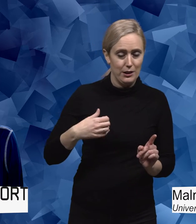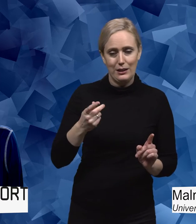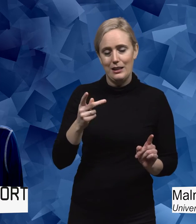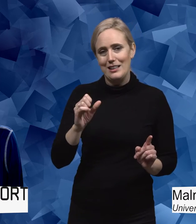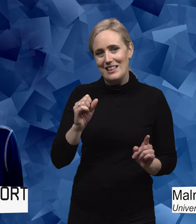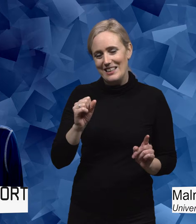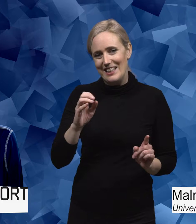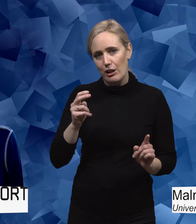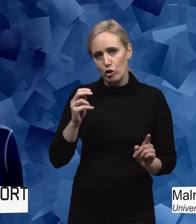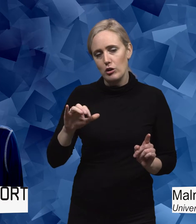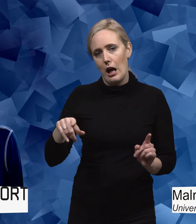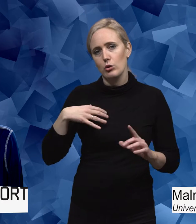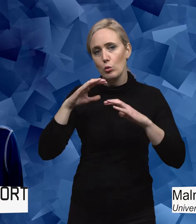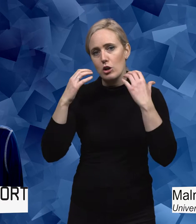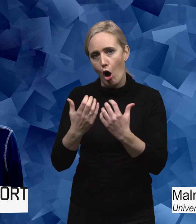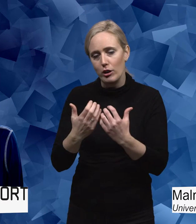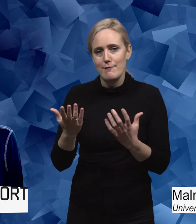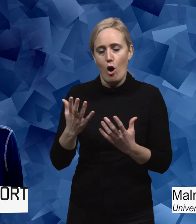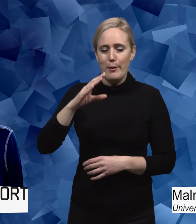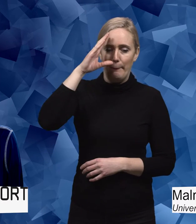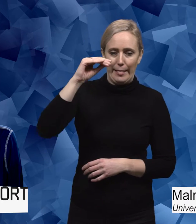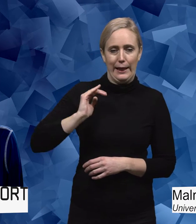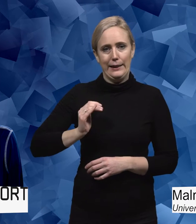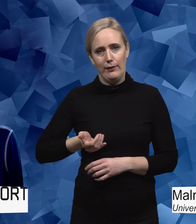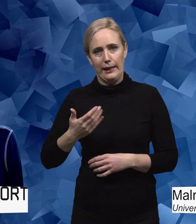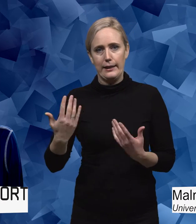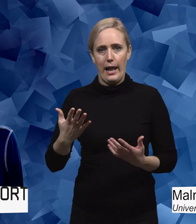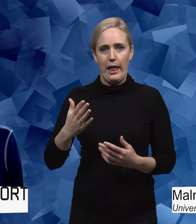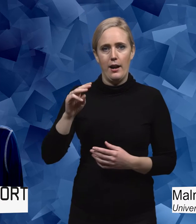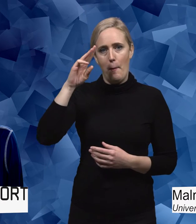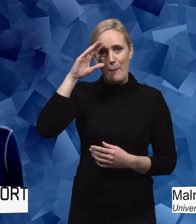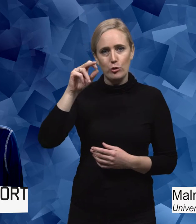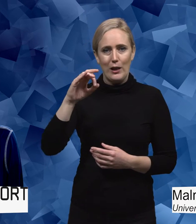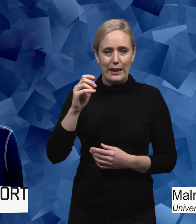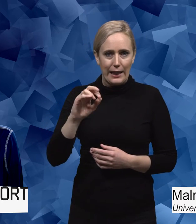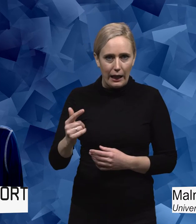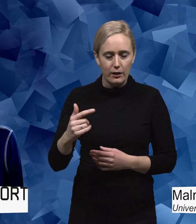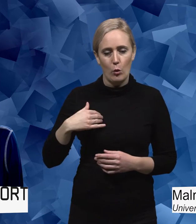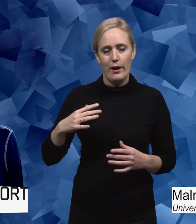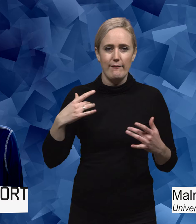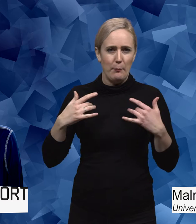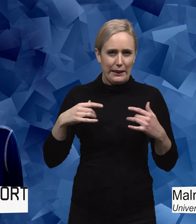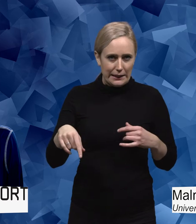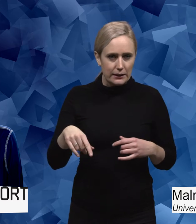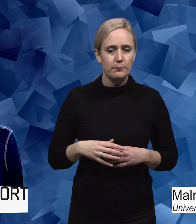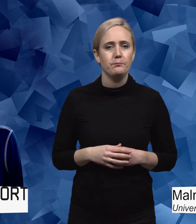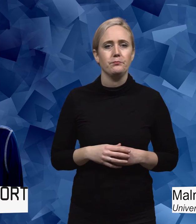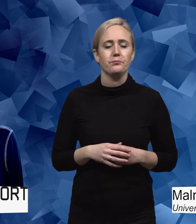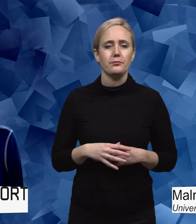handlar om det sociala. Alltså det som anses vara manligt och kvinnligt. Eller maskuliniteter och femininiteter som man säger. Men när det gäller just